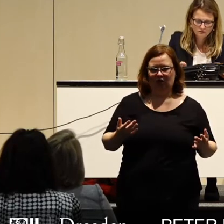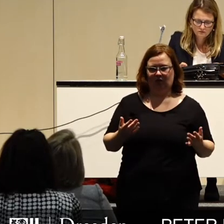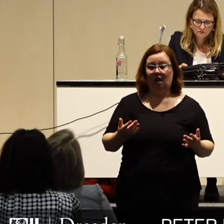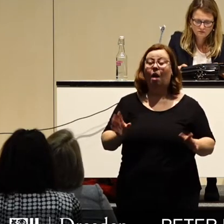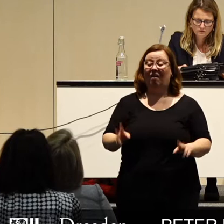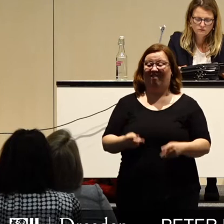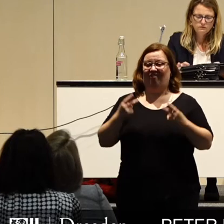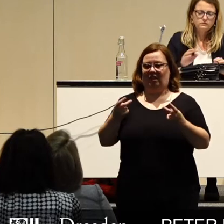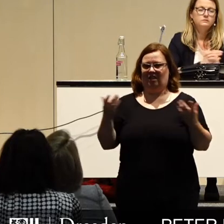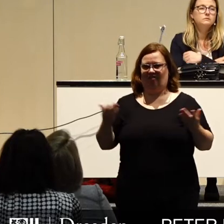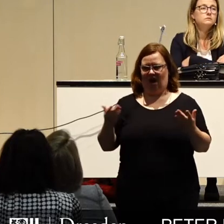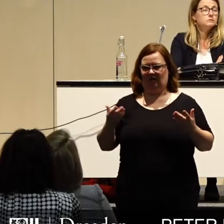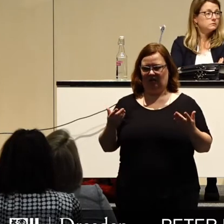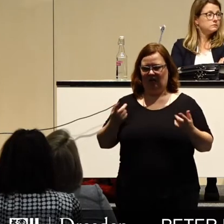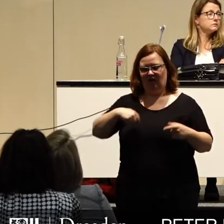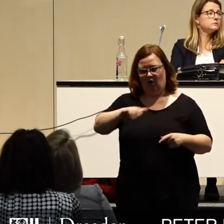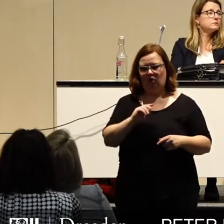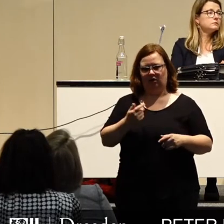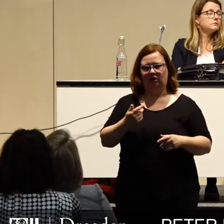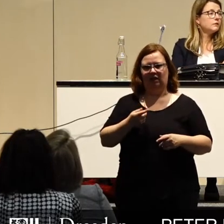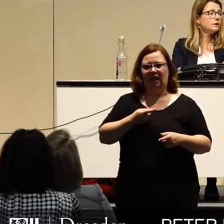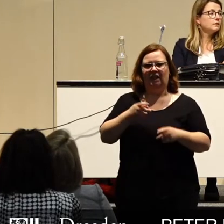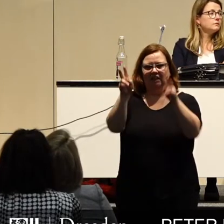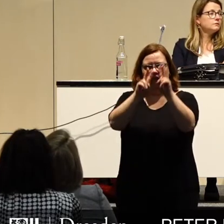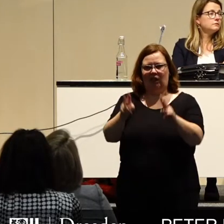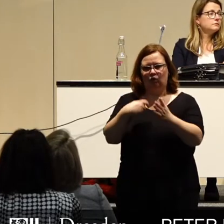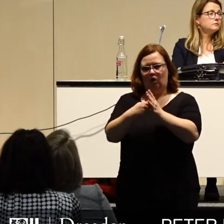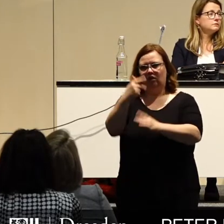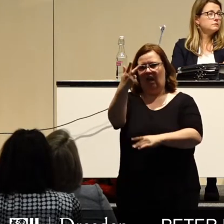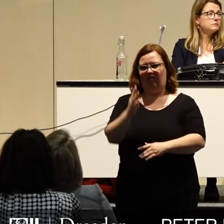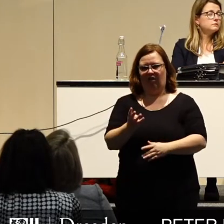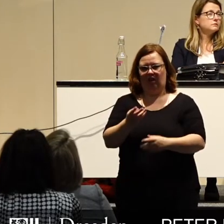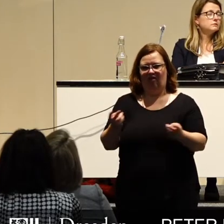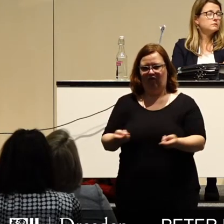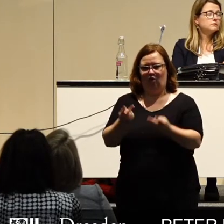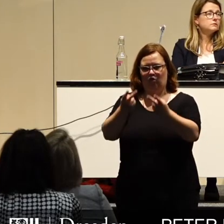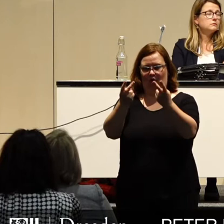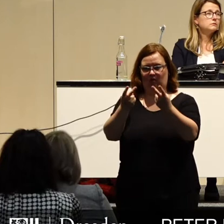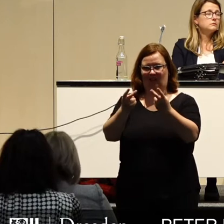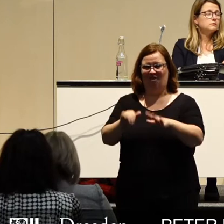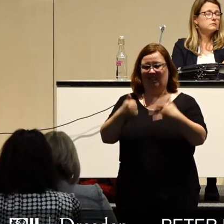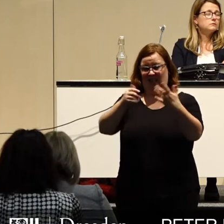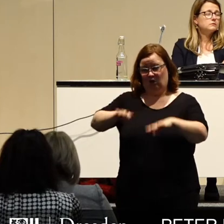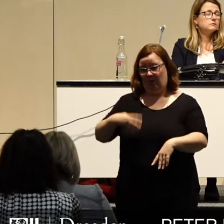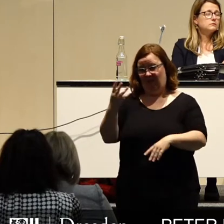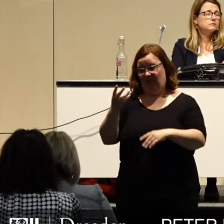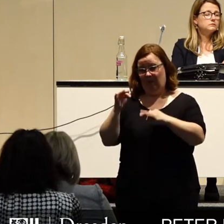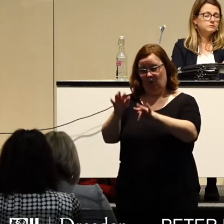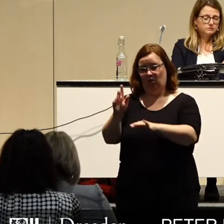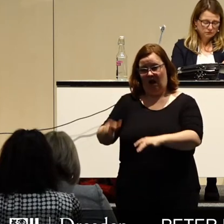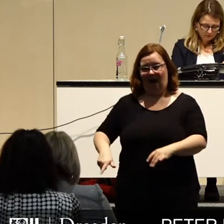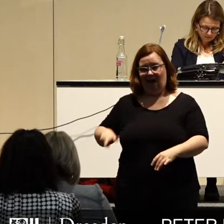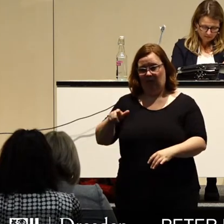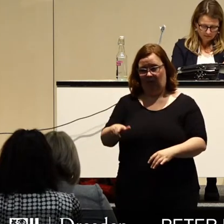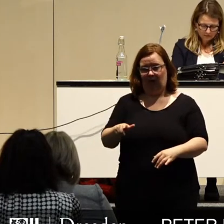aber ist, dass wir drei Viertel der geplanten Sanierungskosten gefördert werden. Für den Einsatz von 6,4 Millionen eigener Mittel können